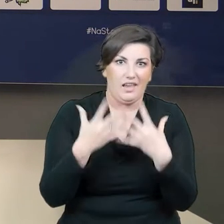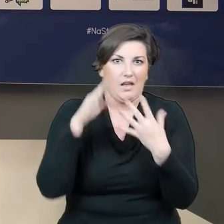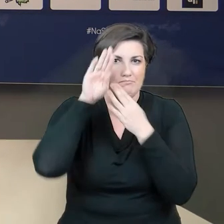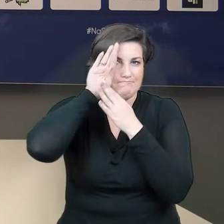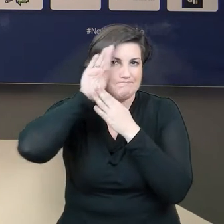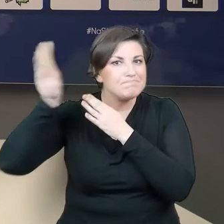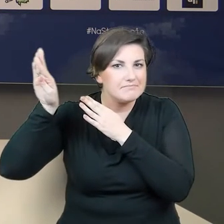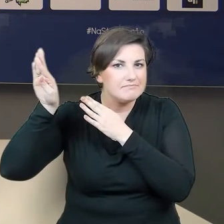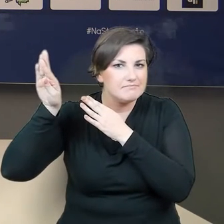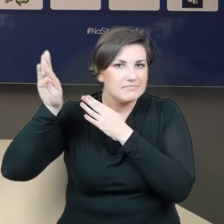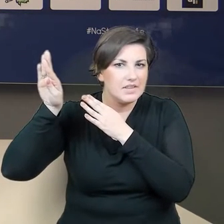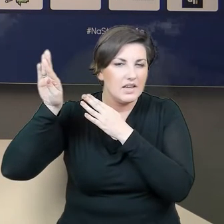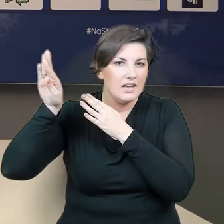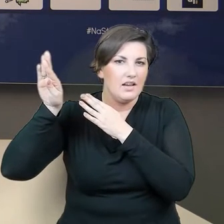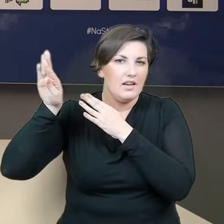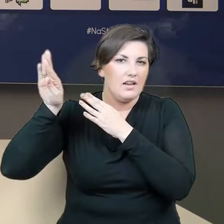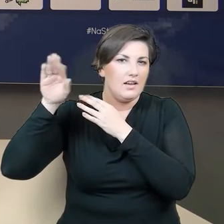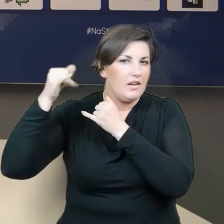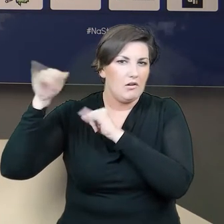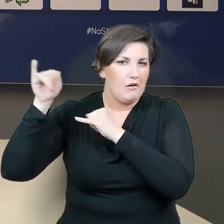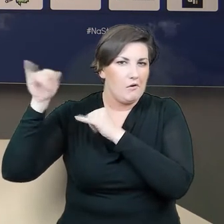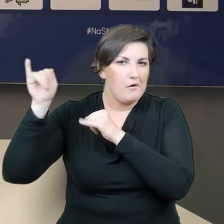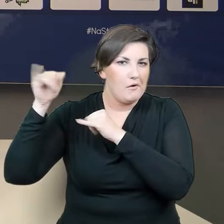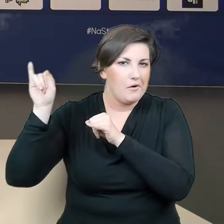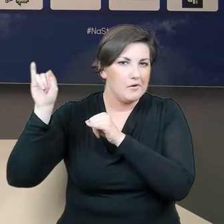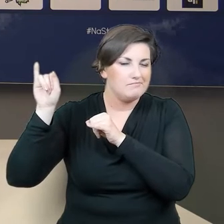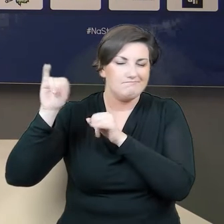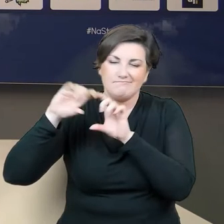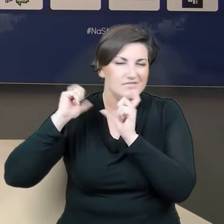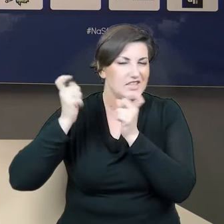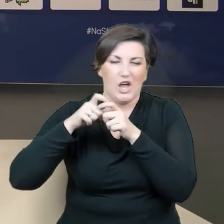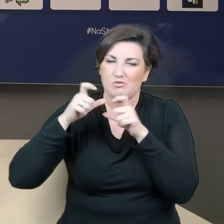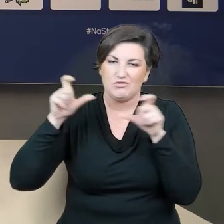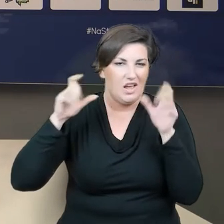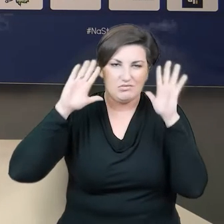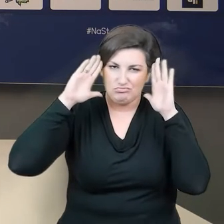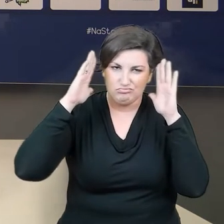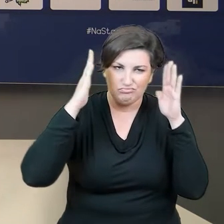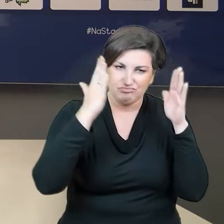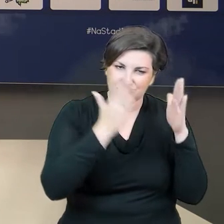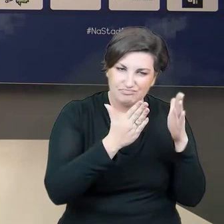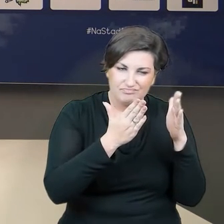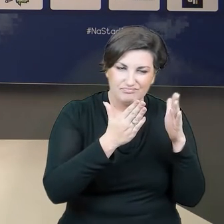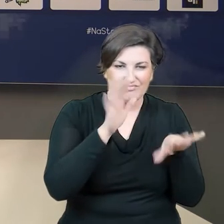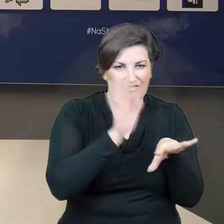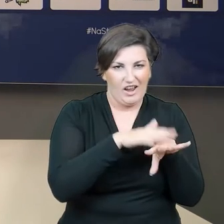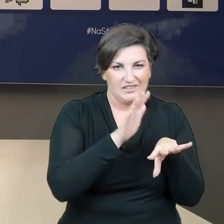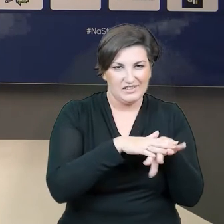tych zawodowych rzeczy, no niestety nie da się. tak chyba organizm jest